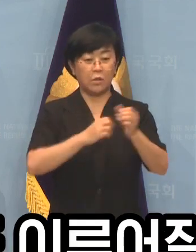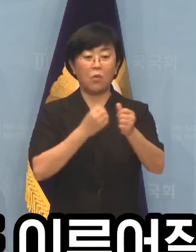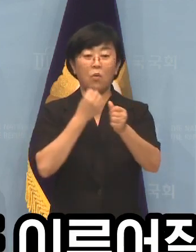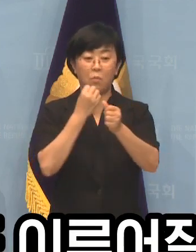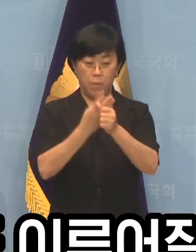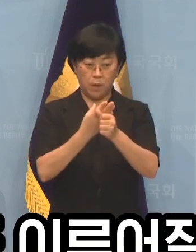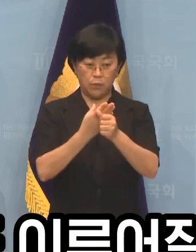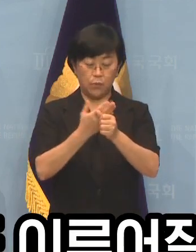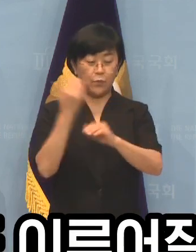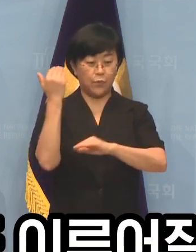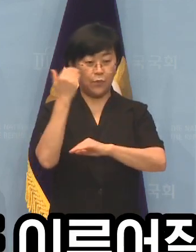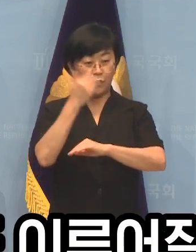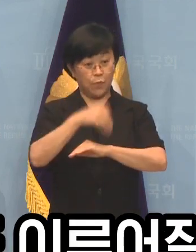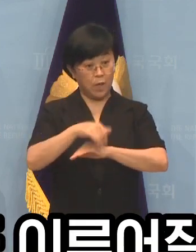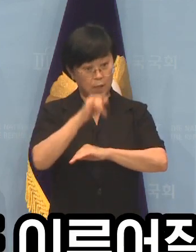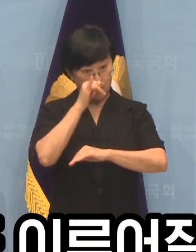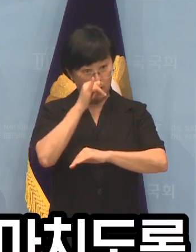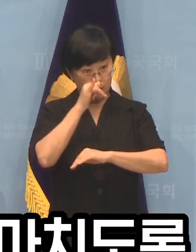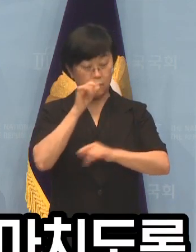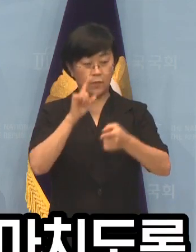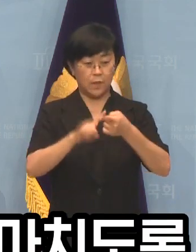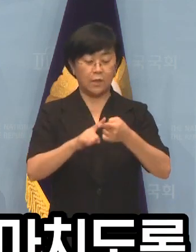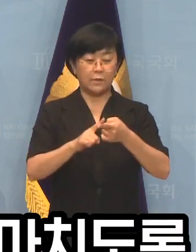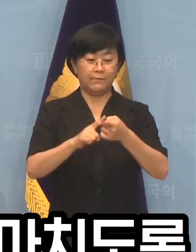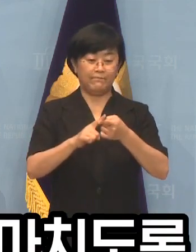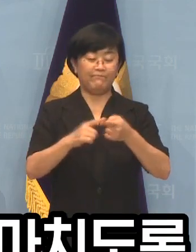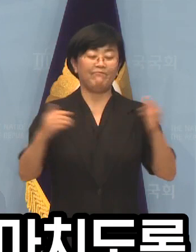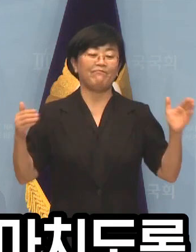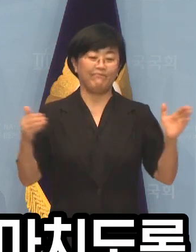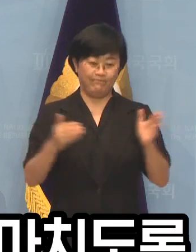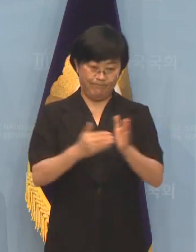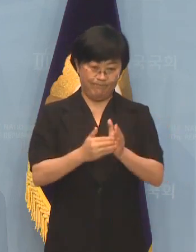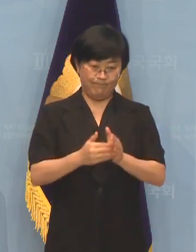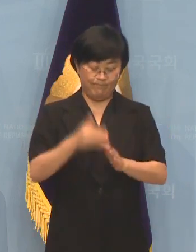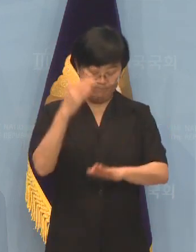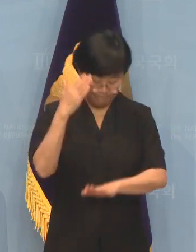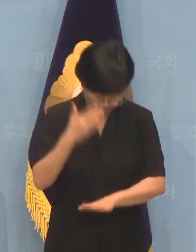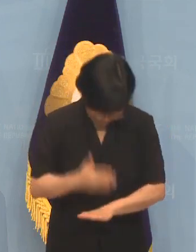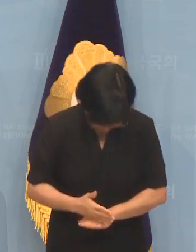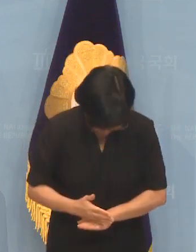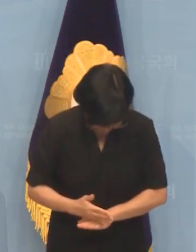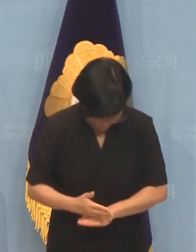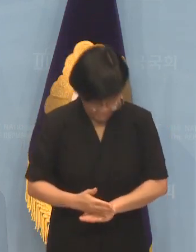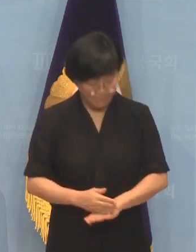고발도 이루어질 수 있다는 말씀을 드리며 기자회견을 마치도록 하겠습니다. 감사합니다.